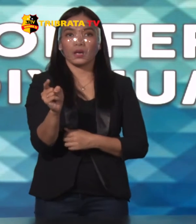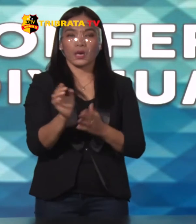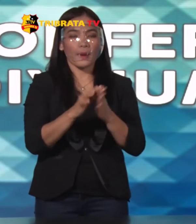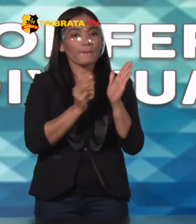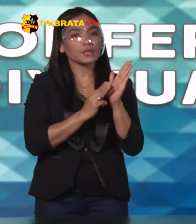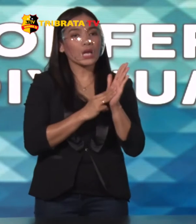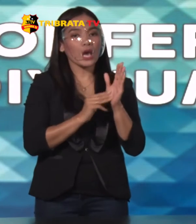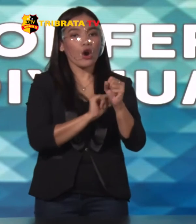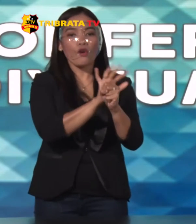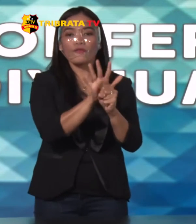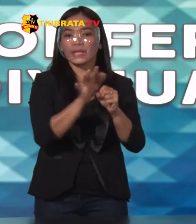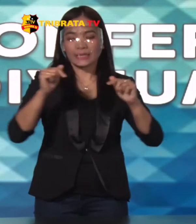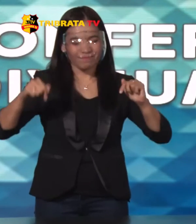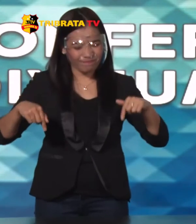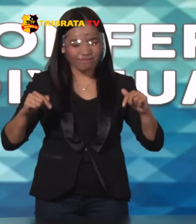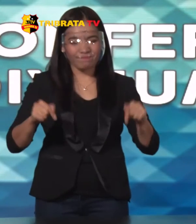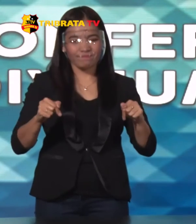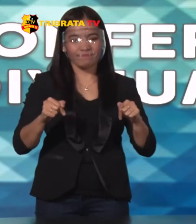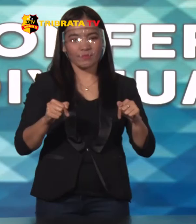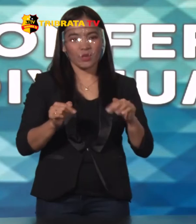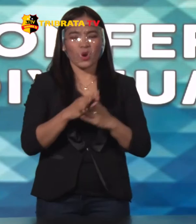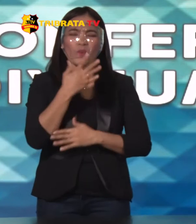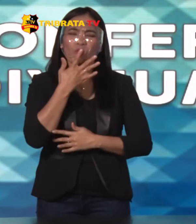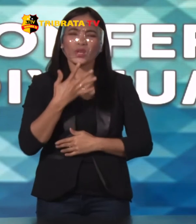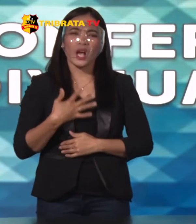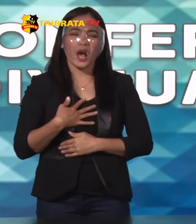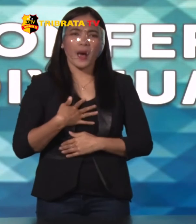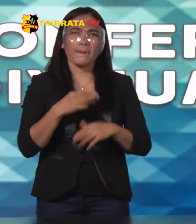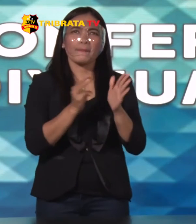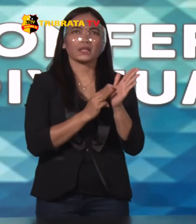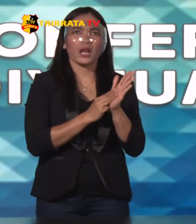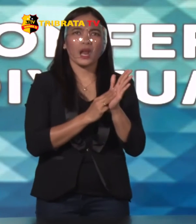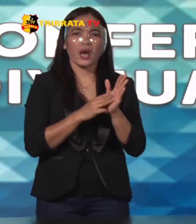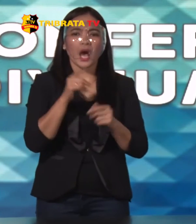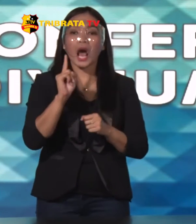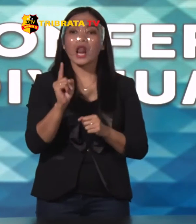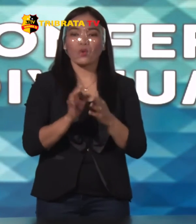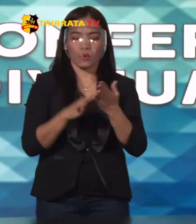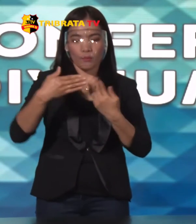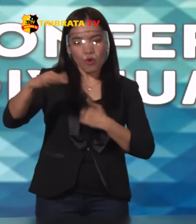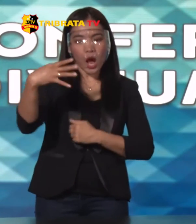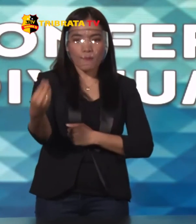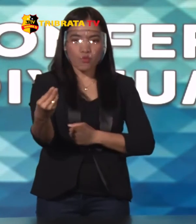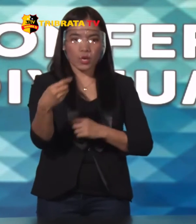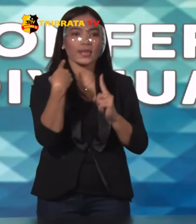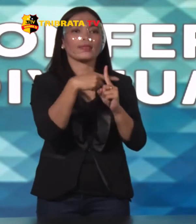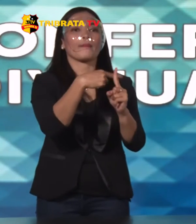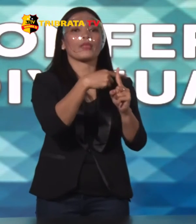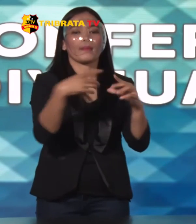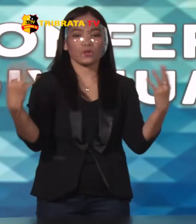pandemik ini Sangat beresiko dengan aktivitas mudik Akan meningkat